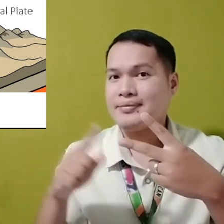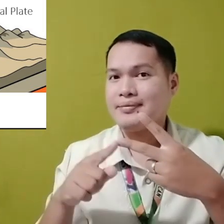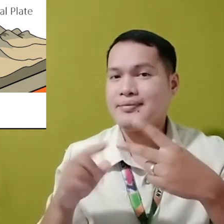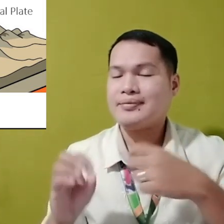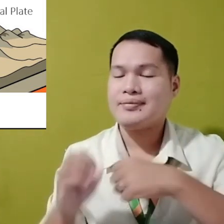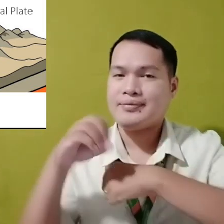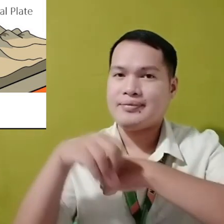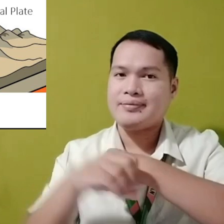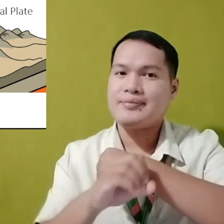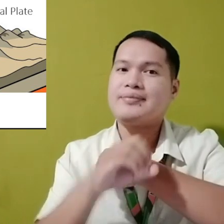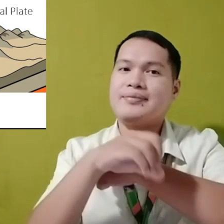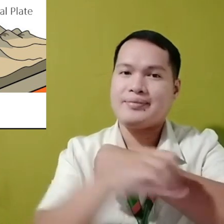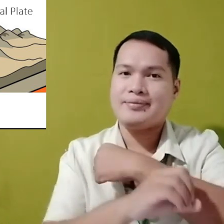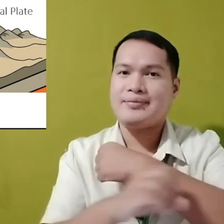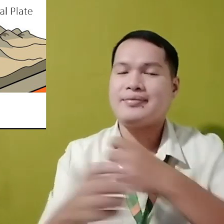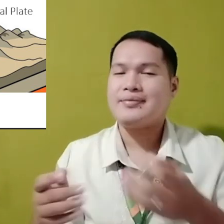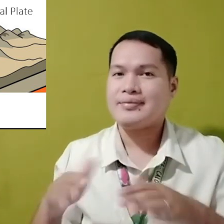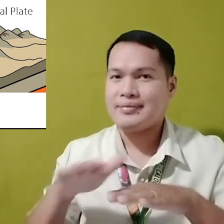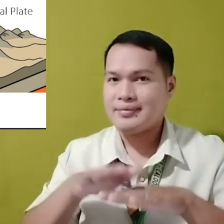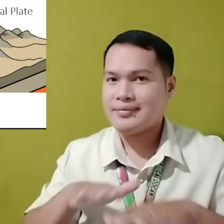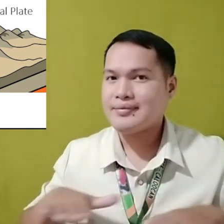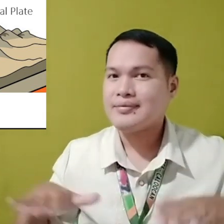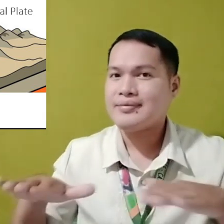napakabahat ng bahagi O yung continental